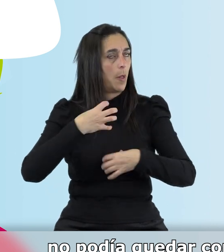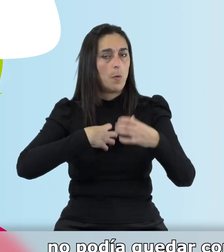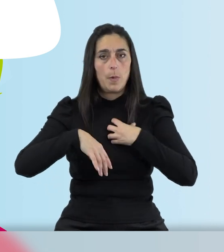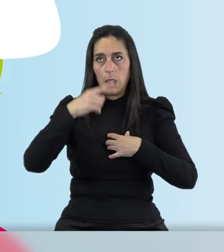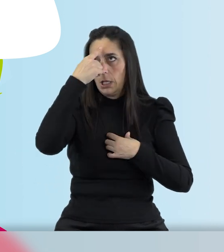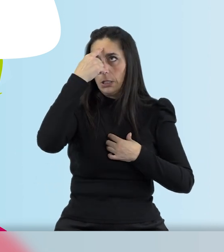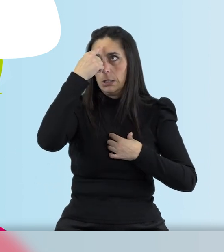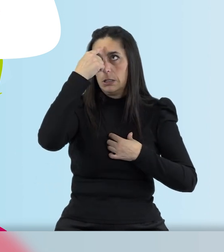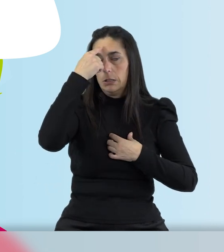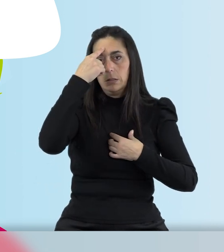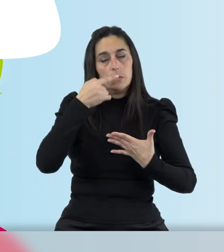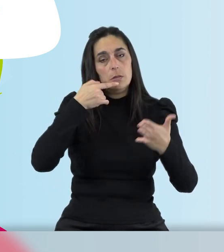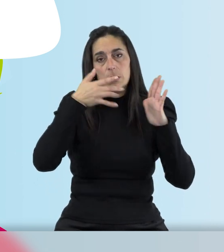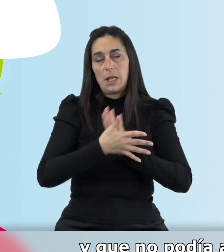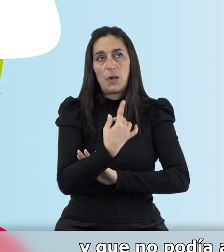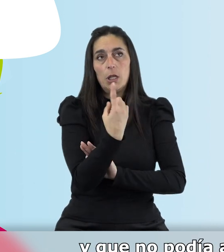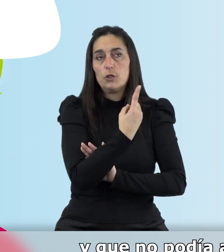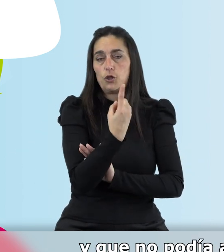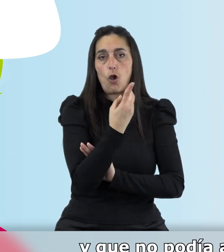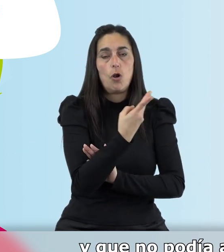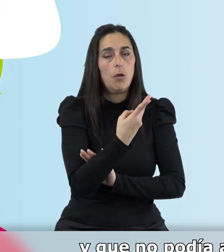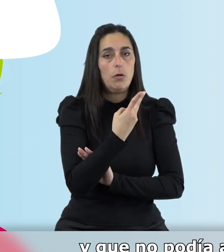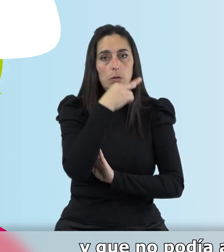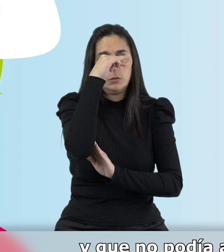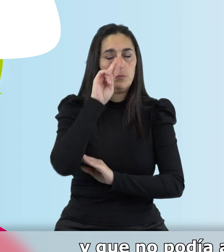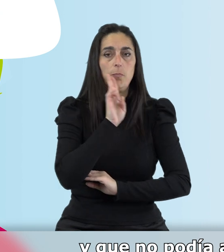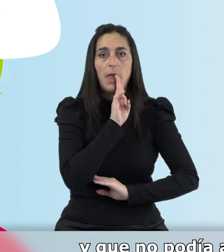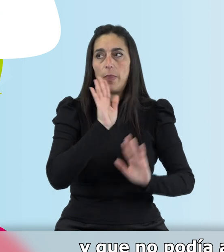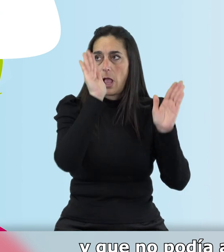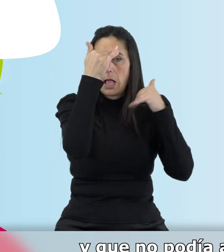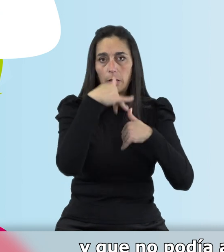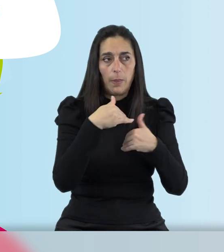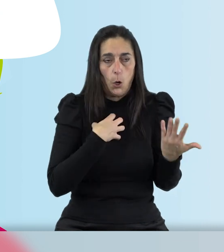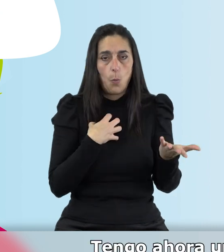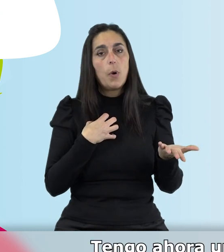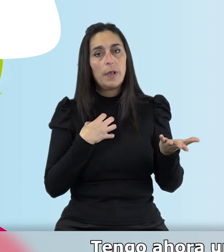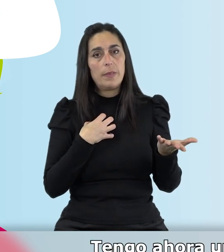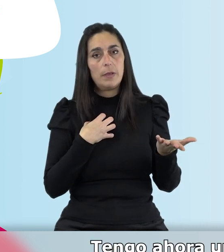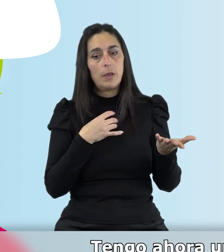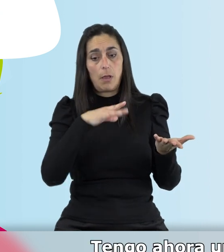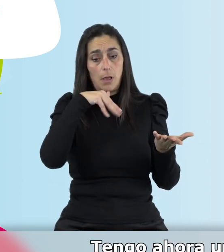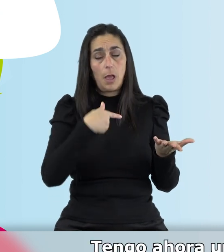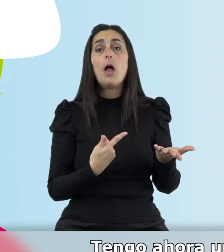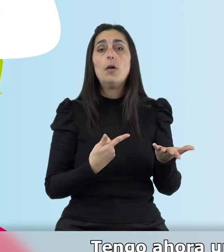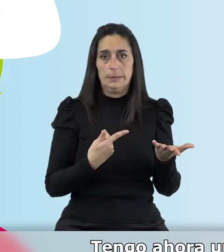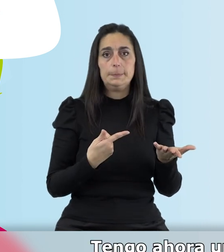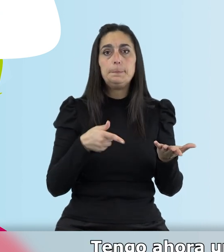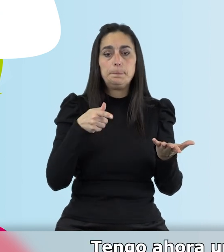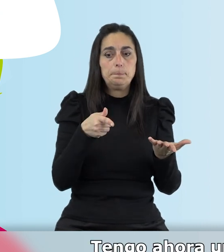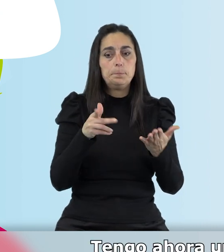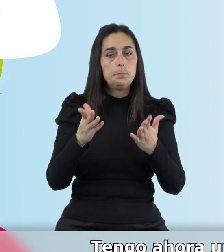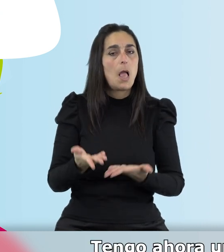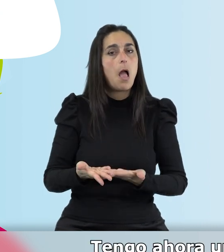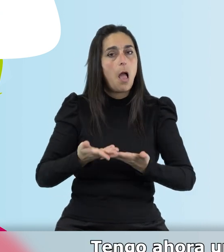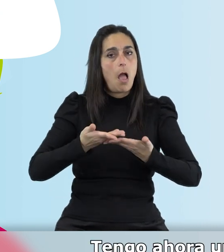en mi cabeza que mis padres estaban solos y que no podía atenderlos de ninguna manera. tengo una ayuda que me